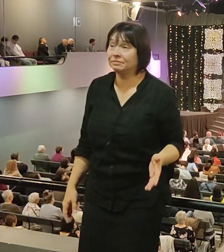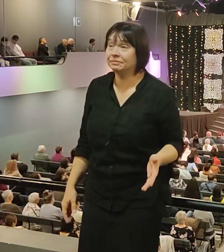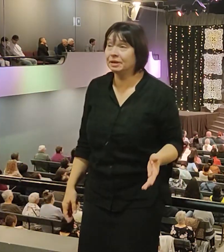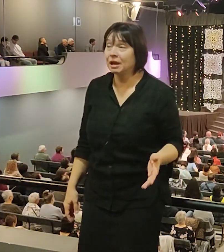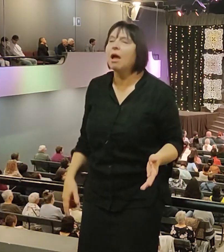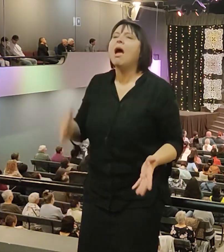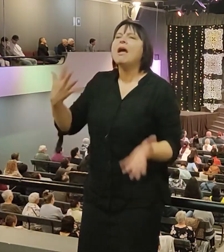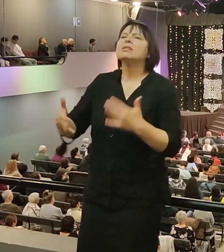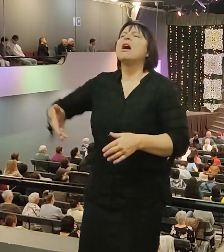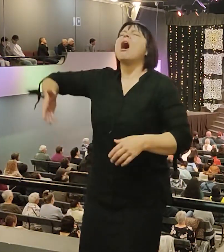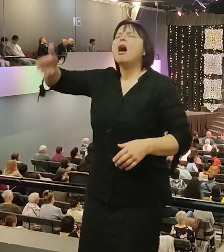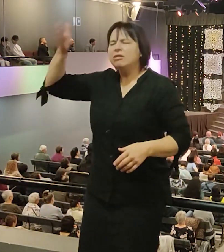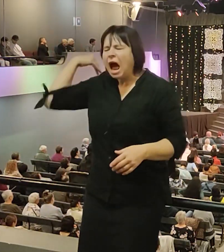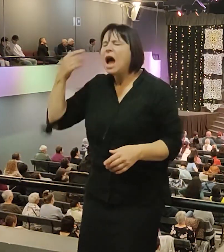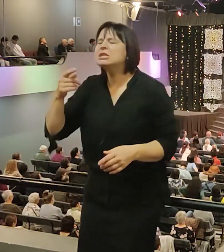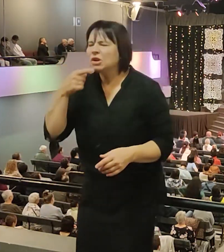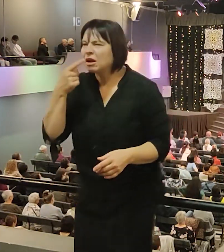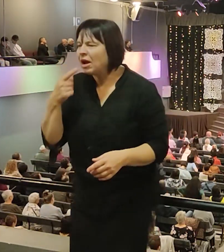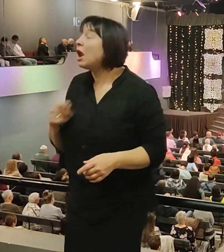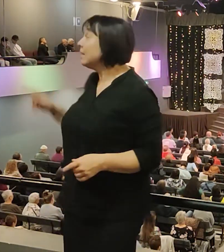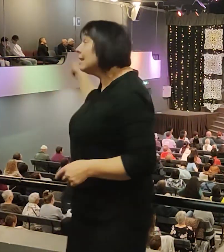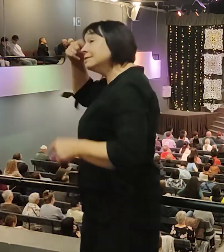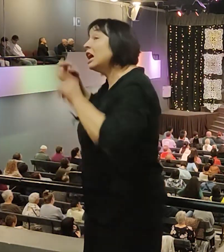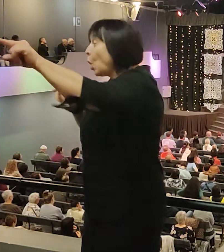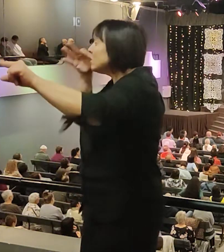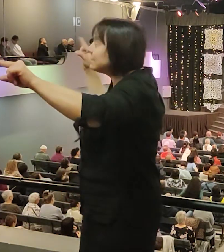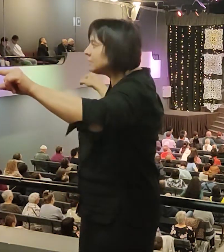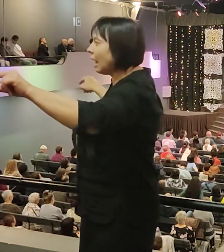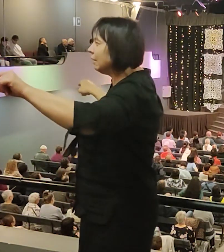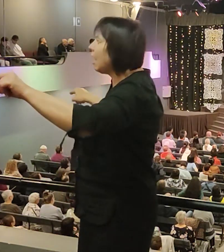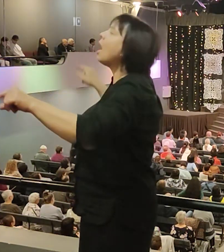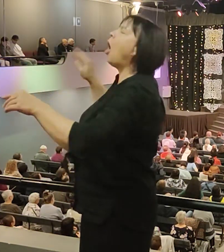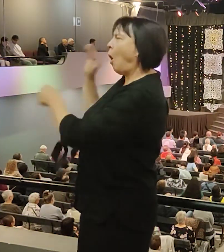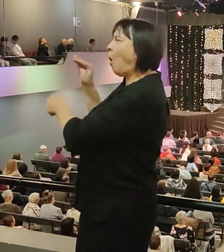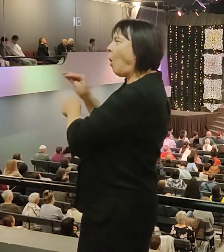А ты же не знаешь за что. Я же не достоин, чтобы обо говорили. Поэтому говорят.